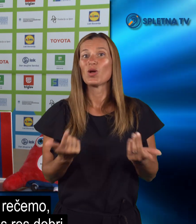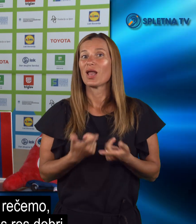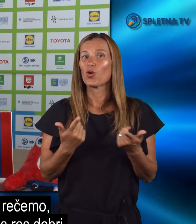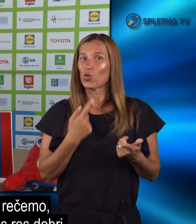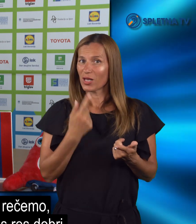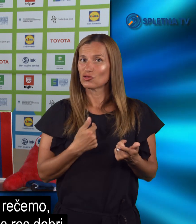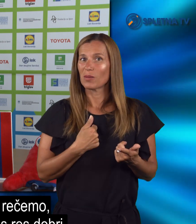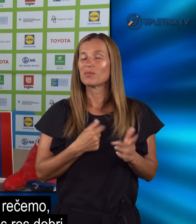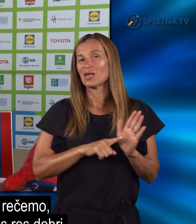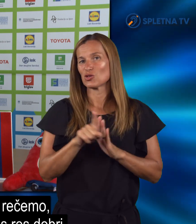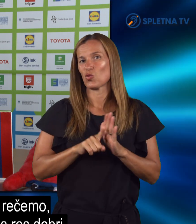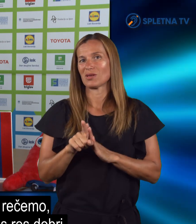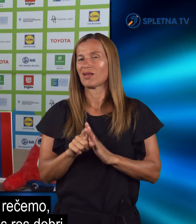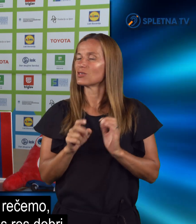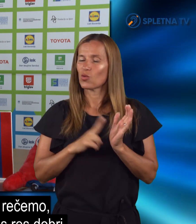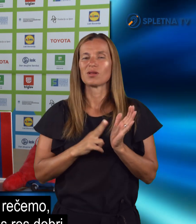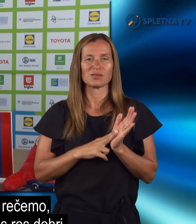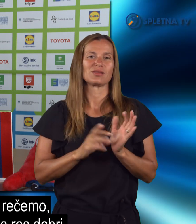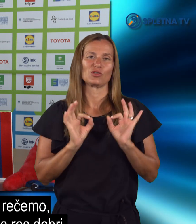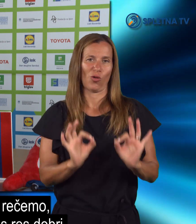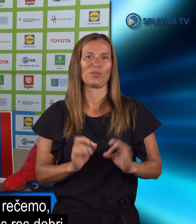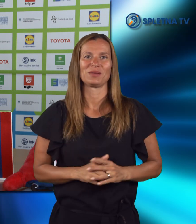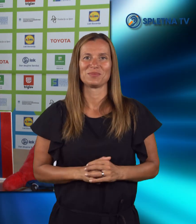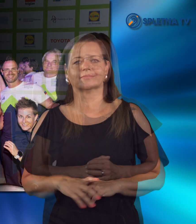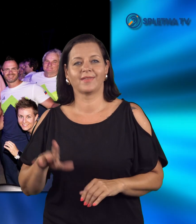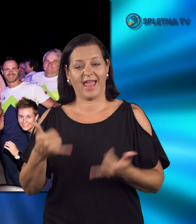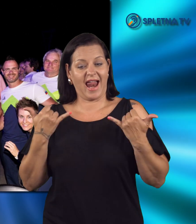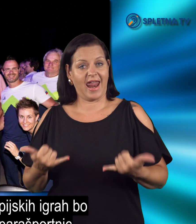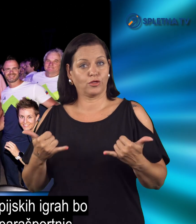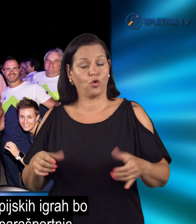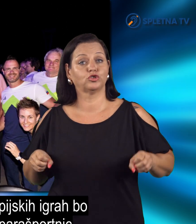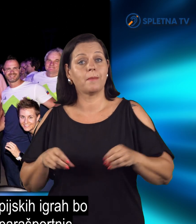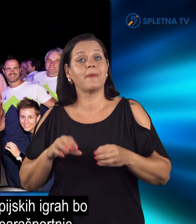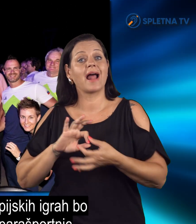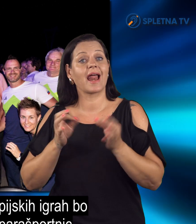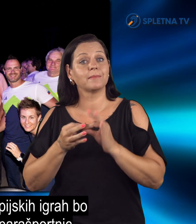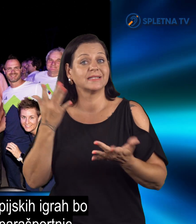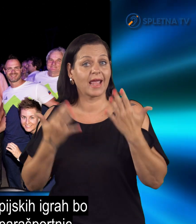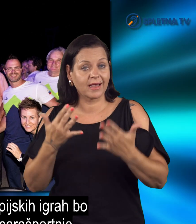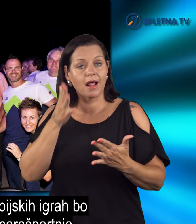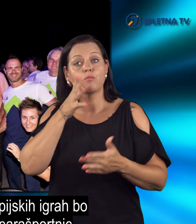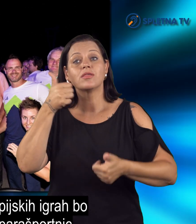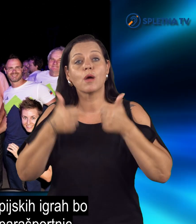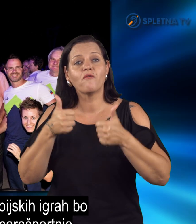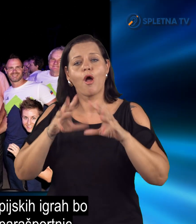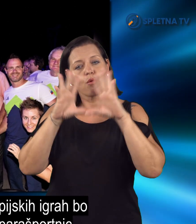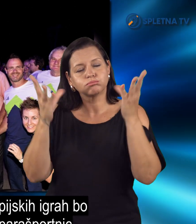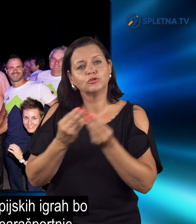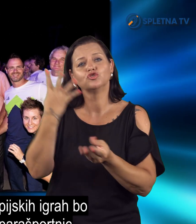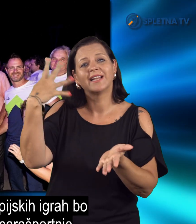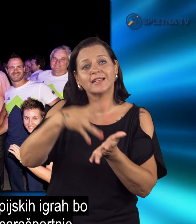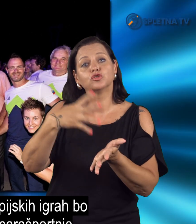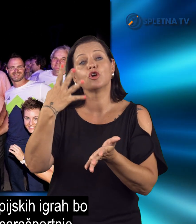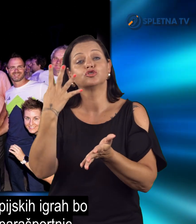lahko rečemo, da so rezultati res dobri. Na letošnjih paralimpijskih igrah bo tekmovalo